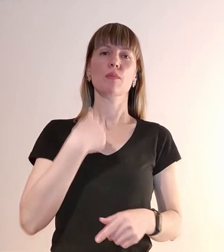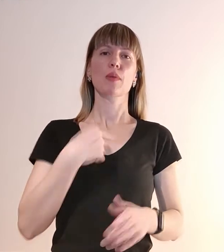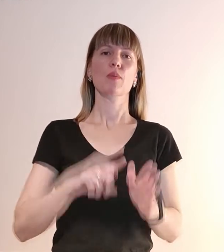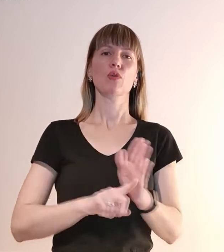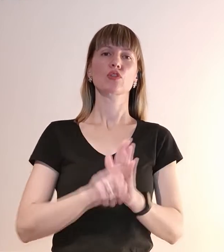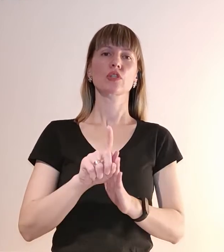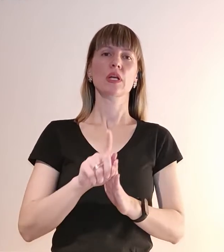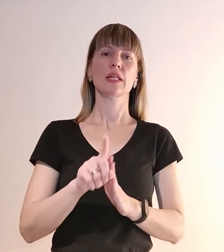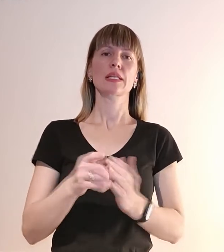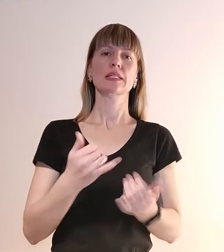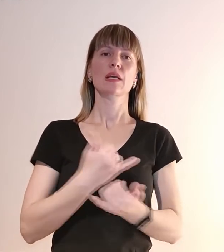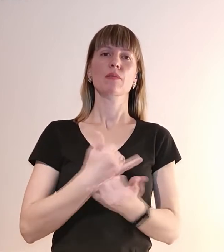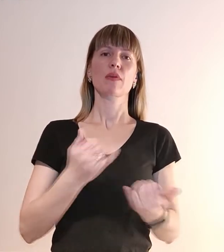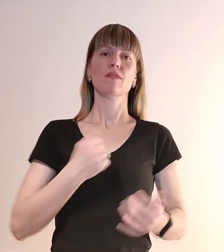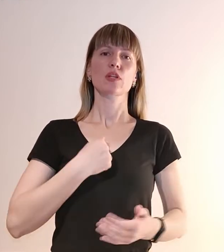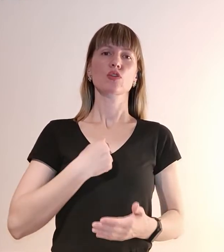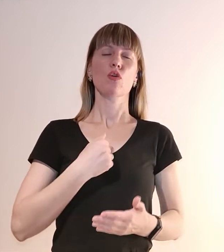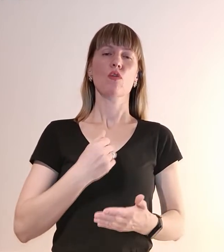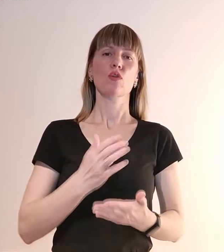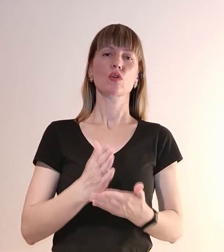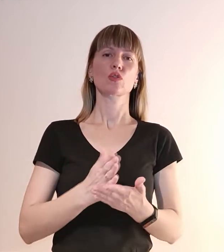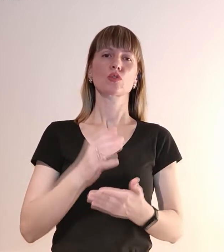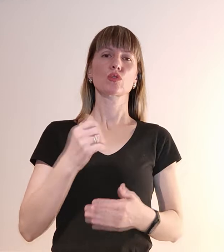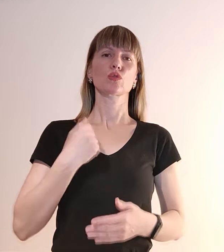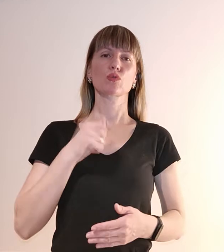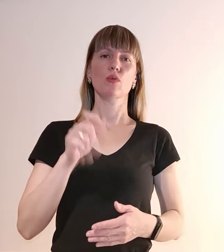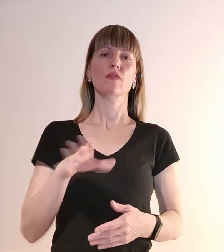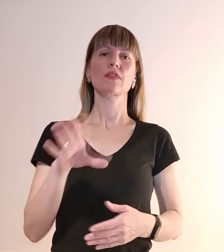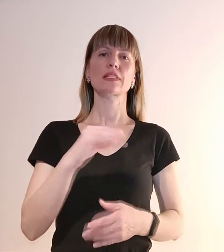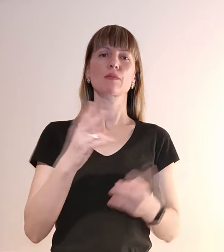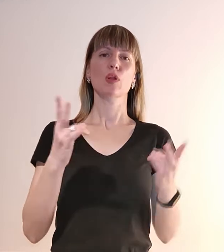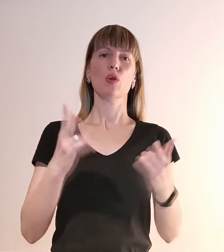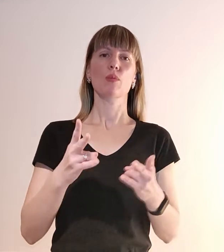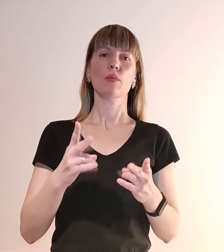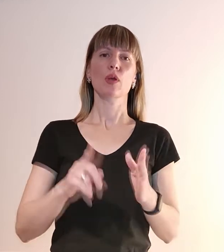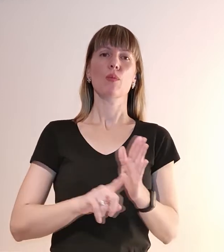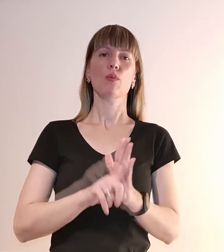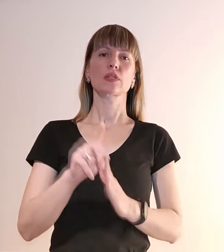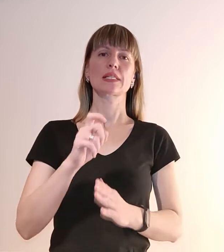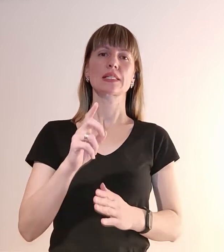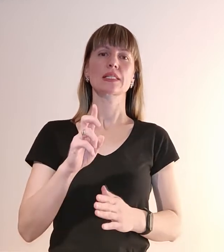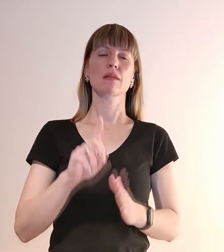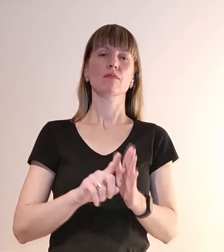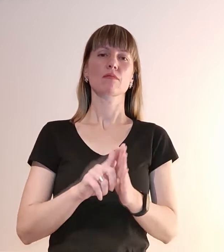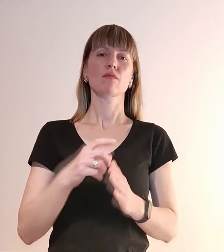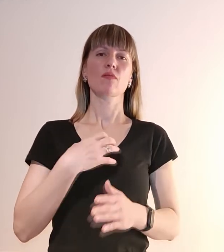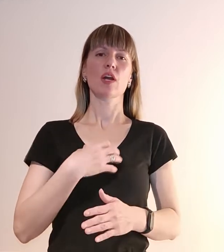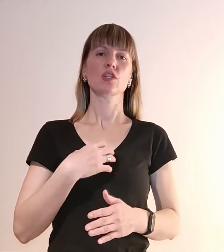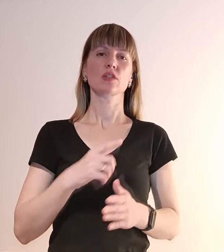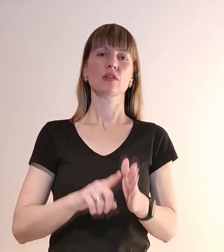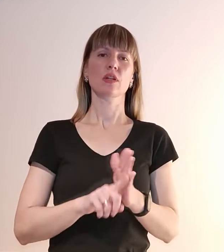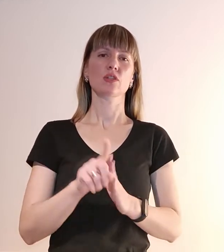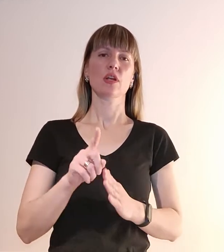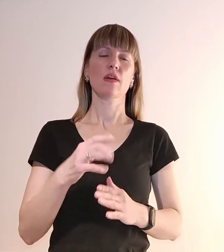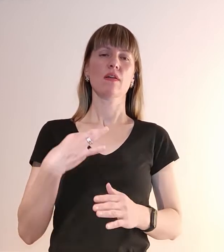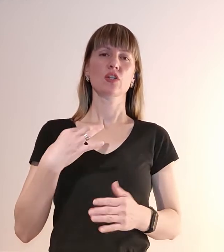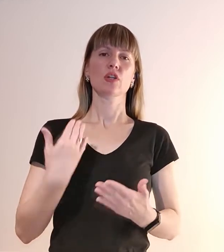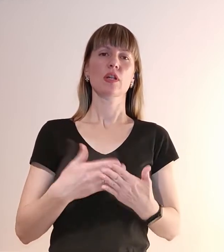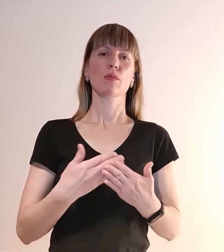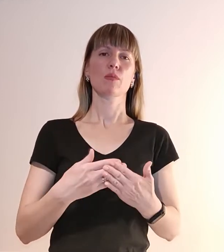забезпечувати військовослужбовців всім необхідним. Починаючи з базових речей, наприклад, Судиного